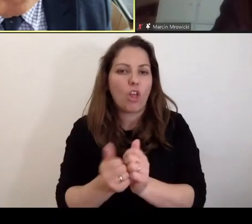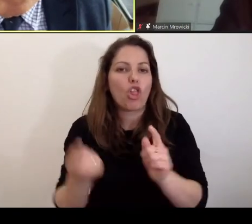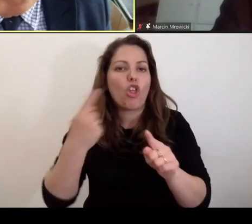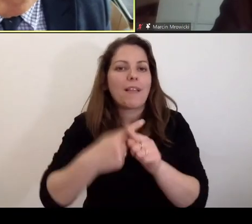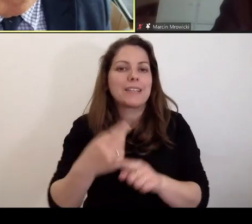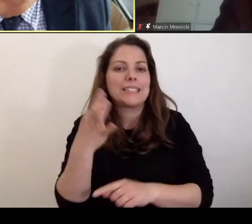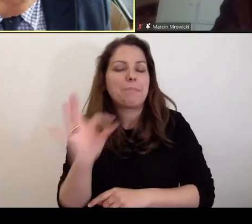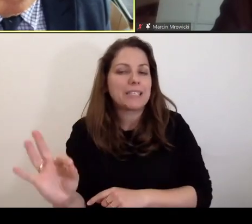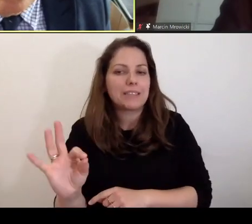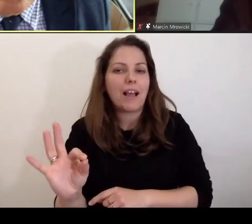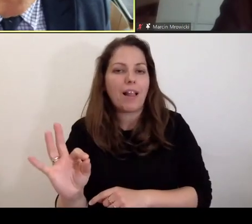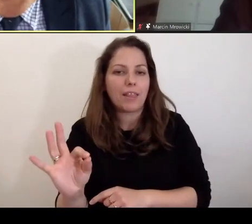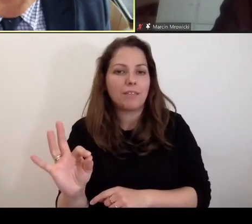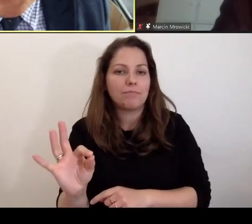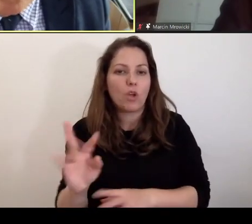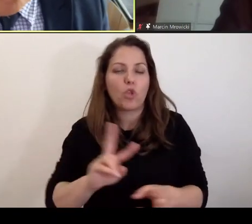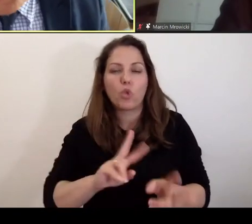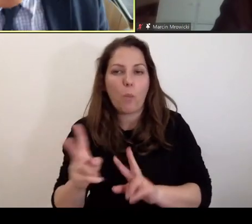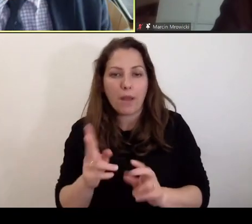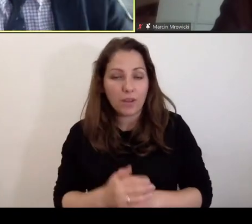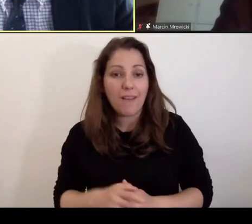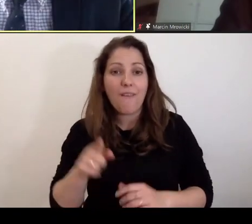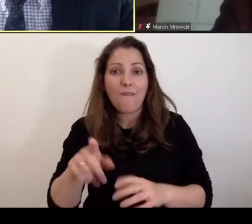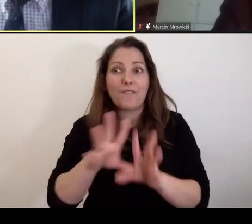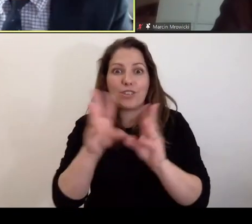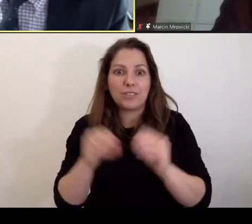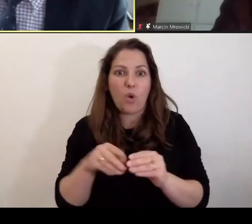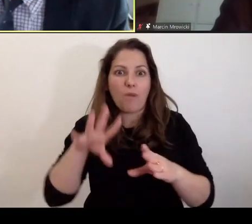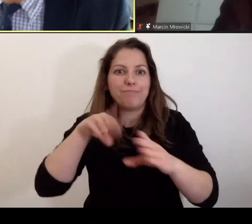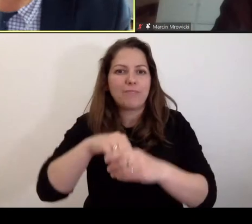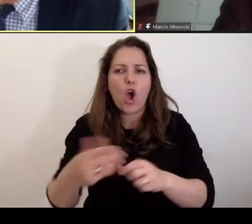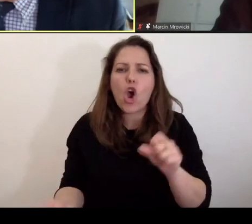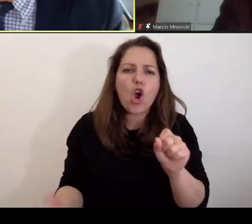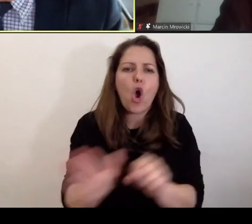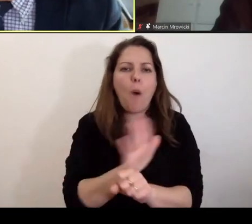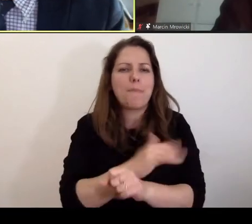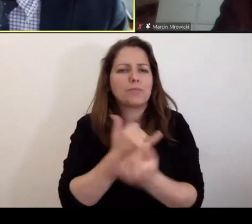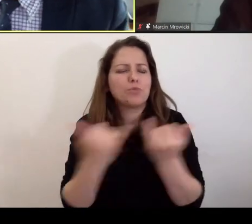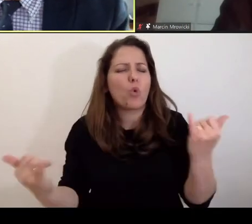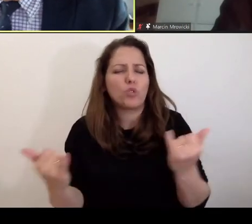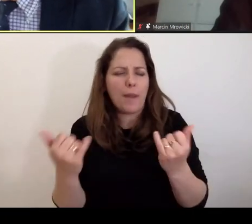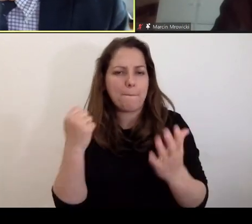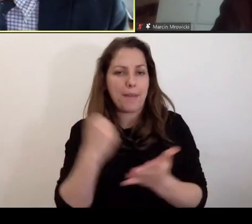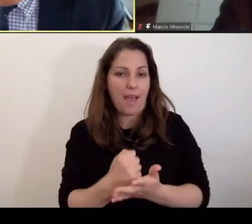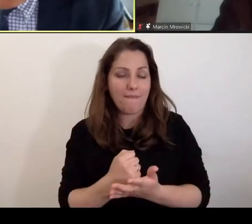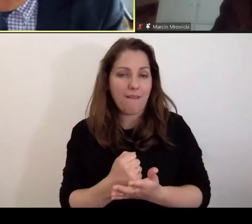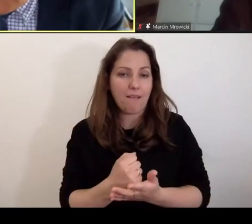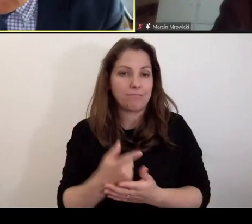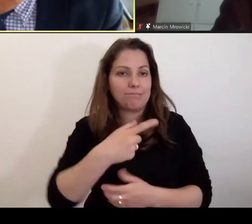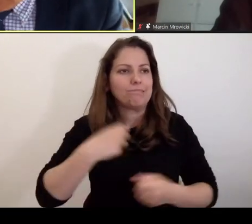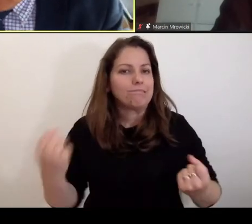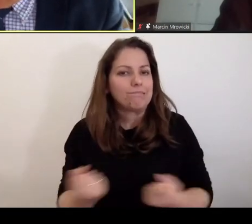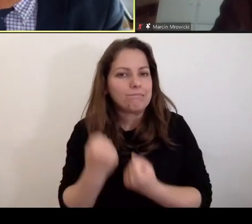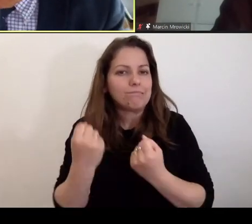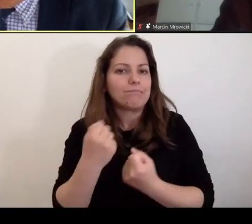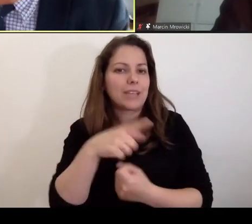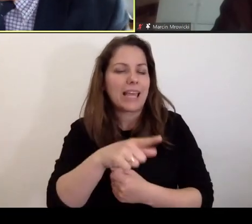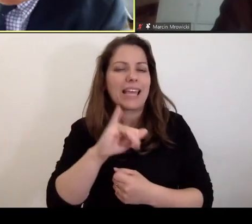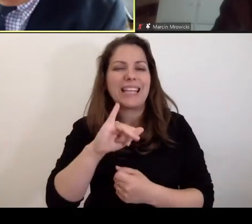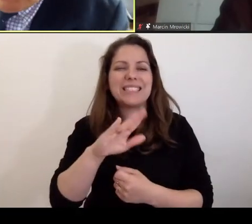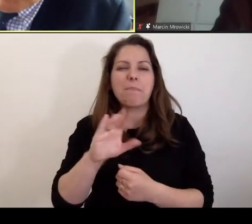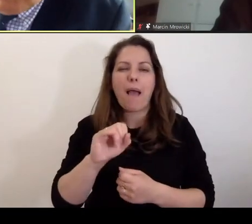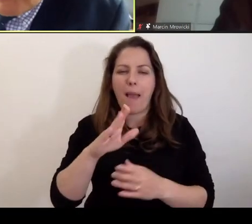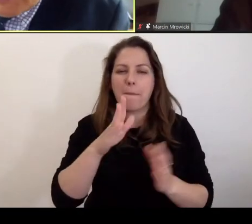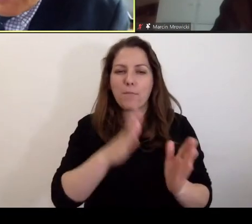specjalnego tłumaczenia. I to wszystko jest jakby kompleks różnych spraw. Staramy się, czy sędziowie Izby Przygotowawczej staramy się